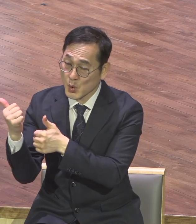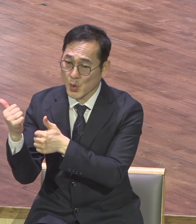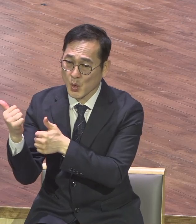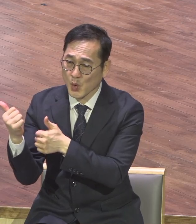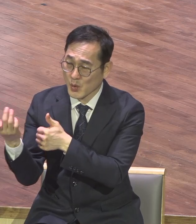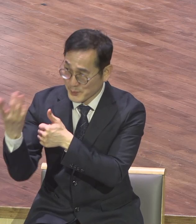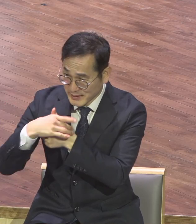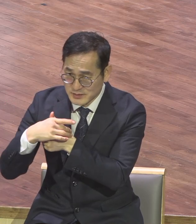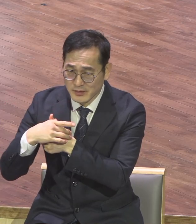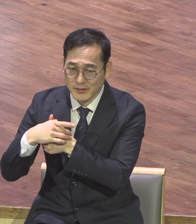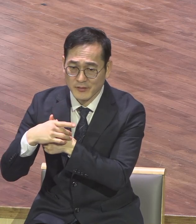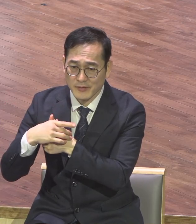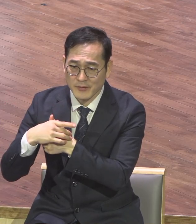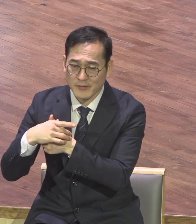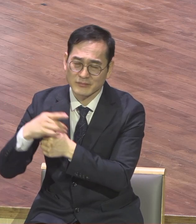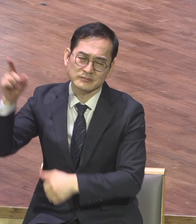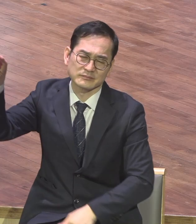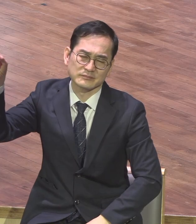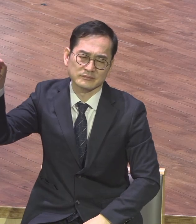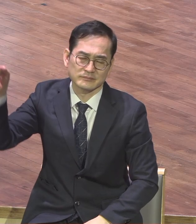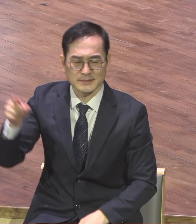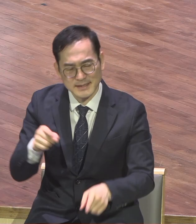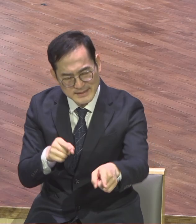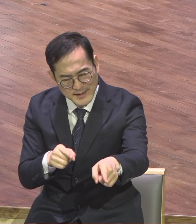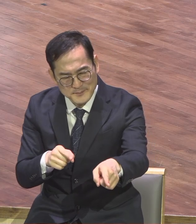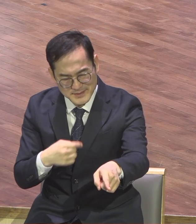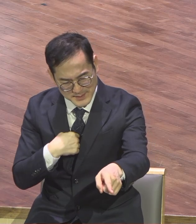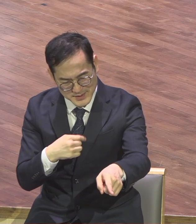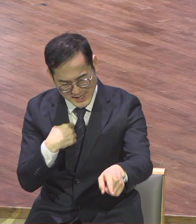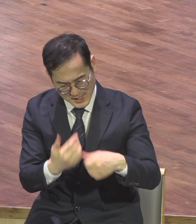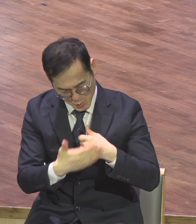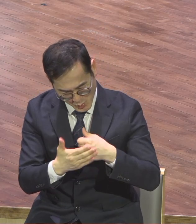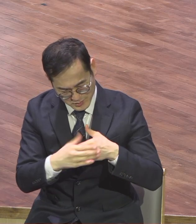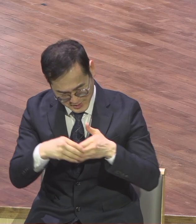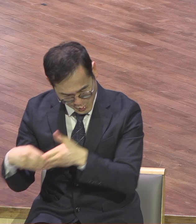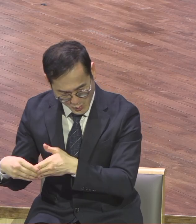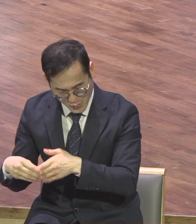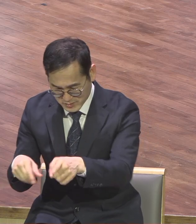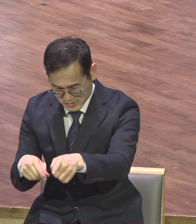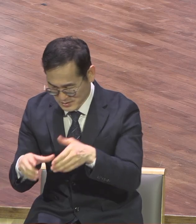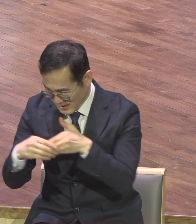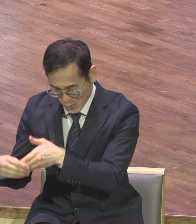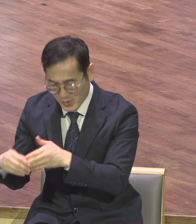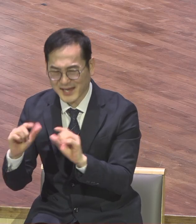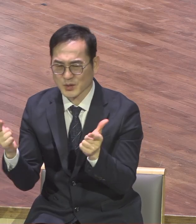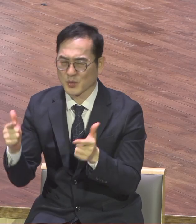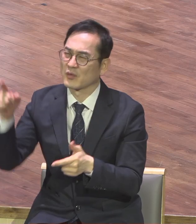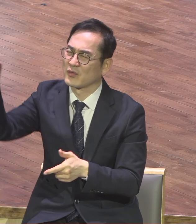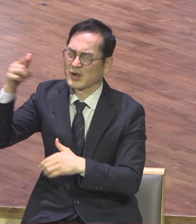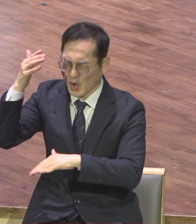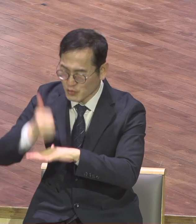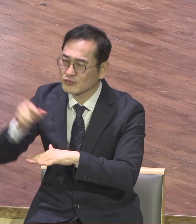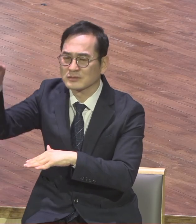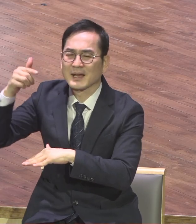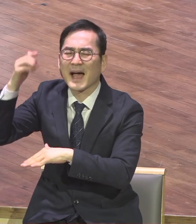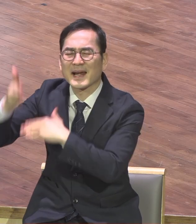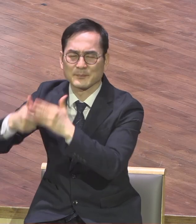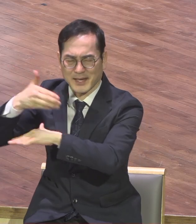돼요 이 사람이 저 사람이 아니에요 그런 식으로 살면 뭘 해요 지은 집은 언제 문일지 몰라요